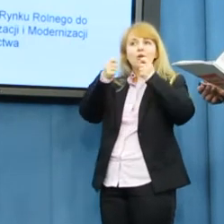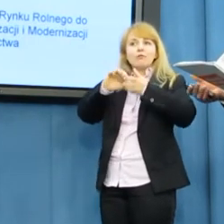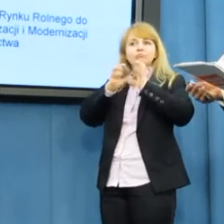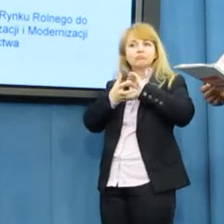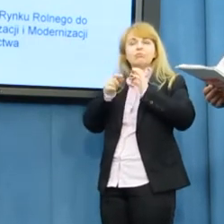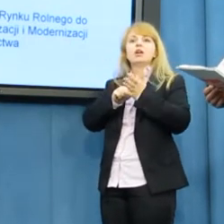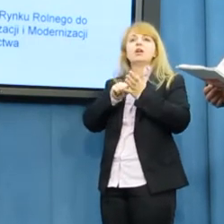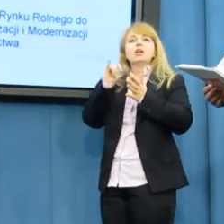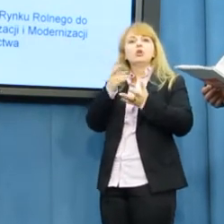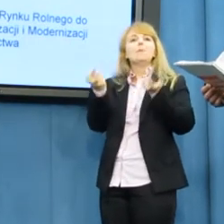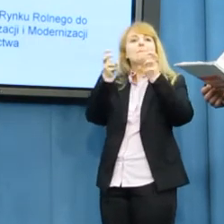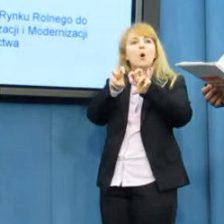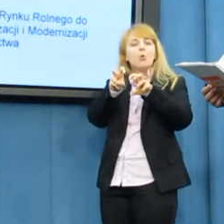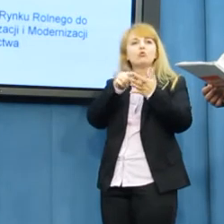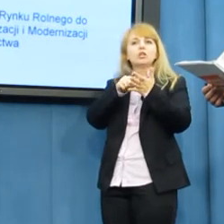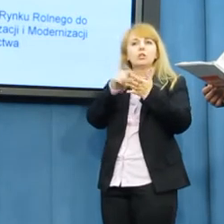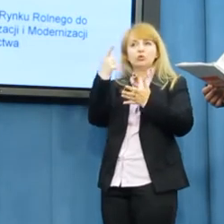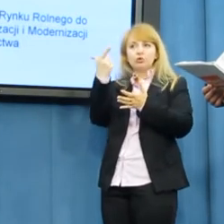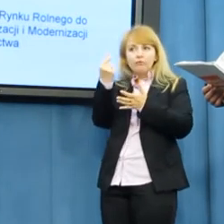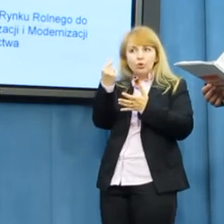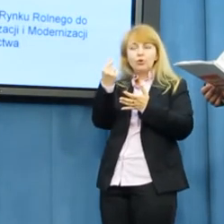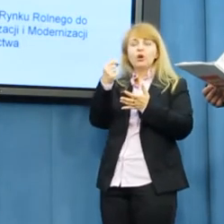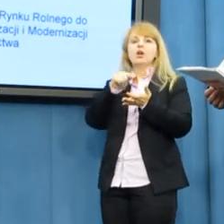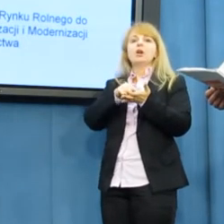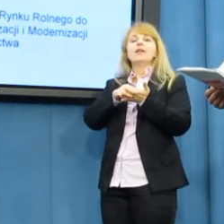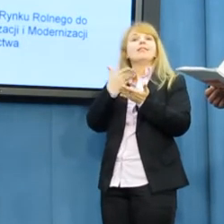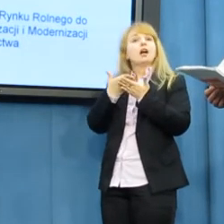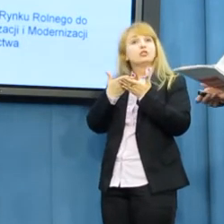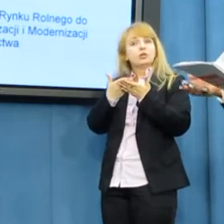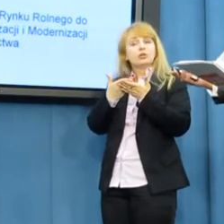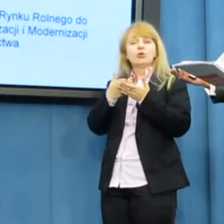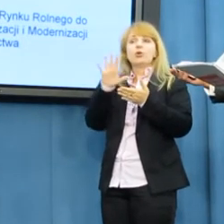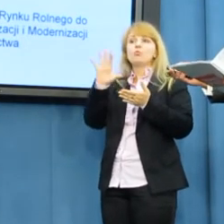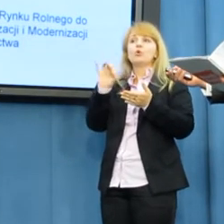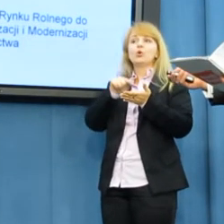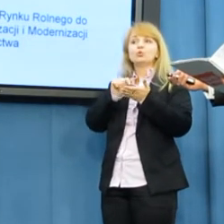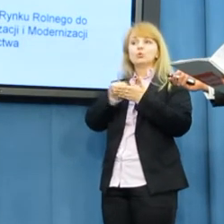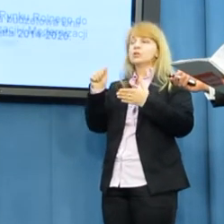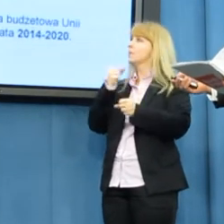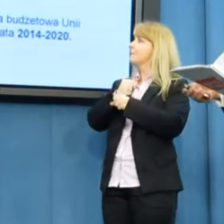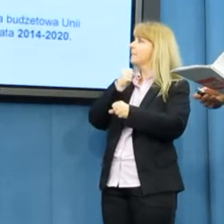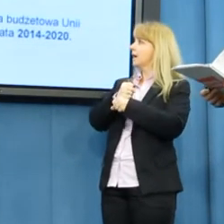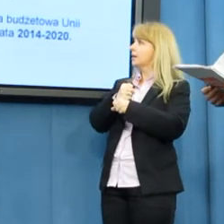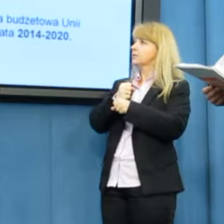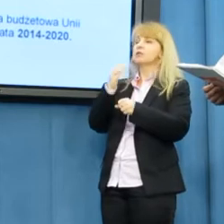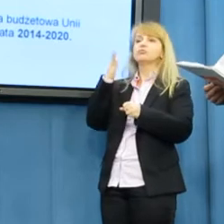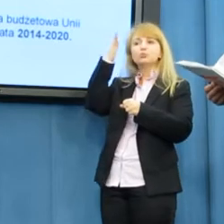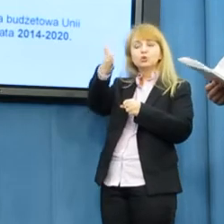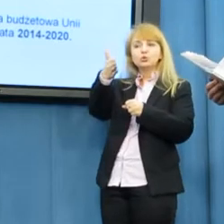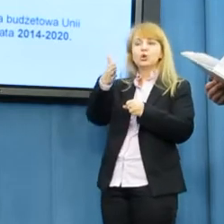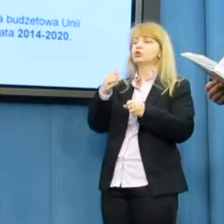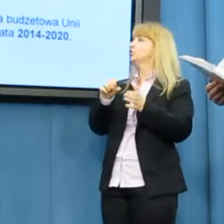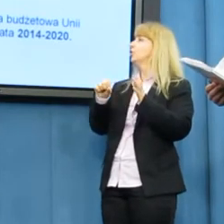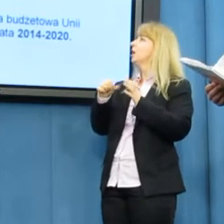Konieczność połączenia tych dwóch Agencji Rolnych związana jest m.in. z pracami nad perspektywą nową,